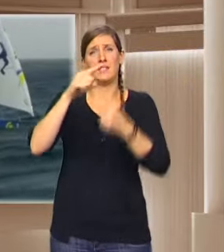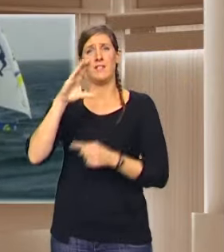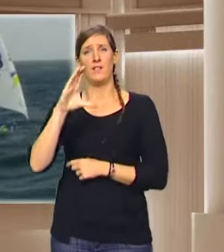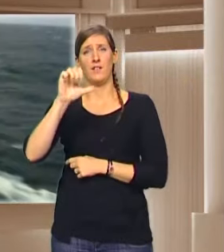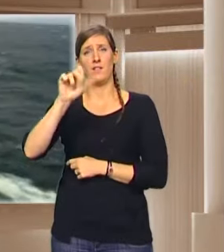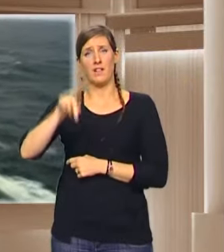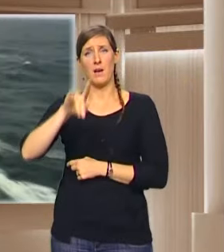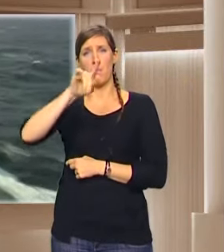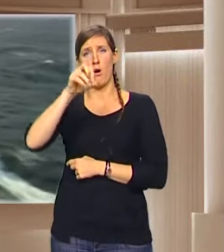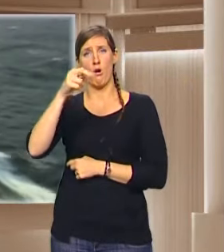allez, bonne journée. À bientôt.